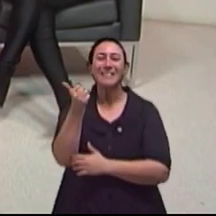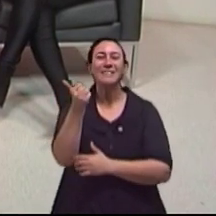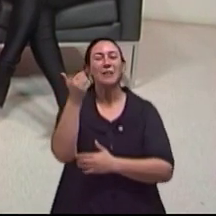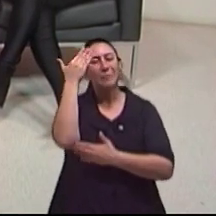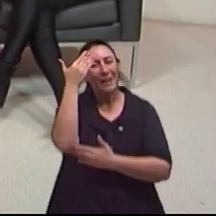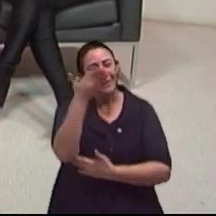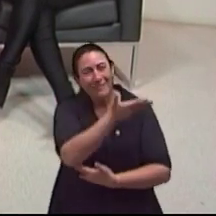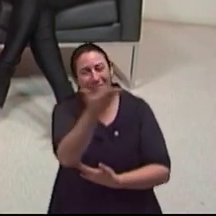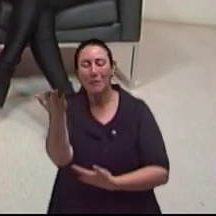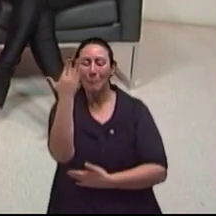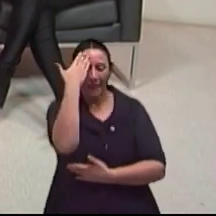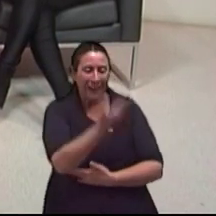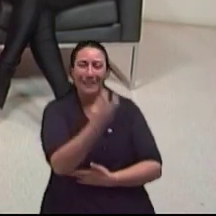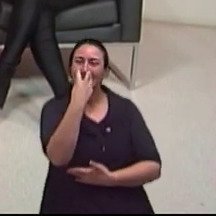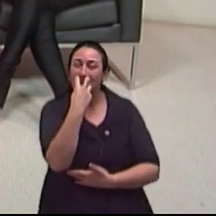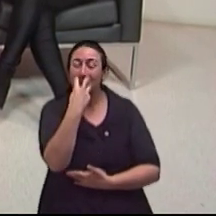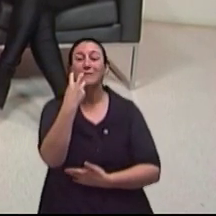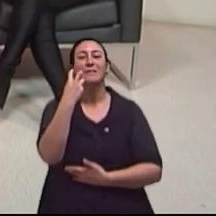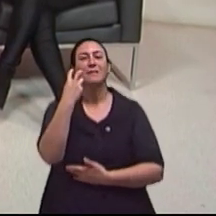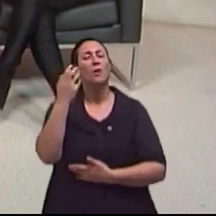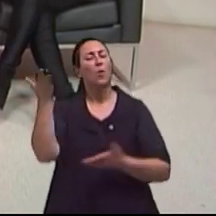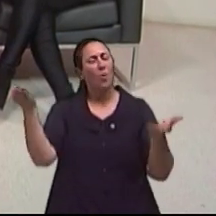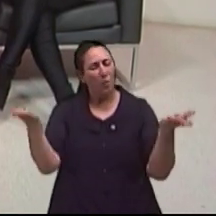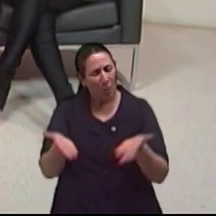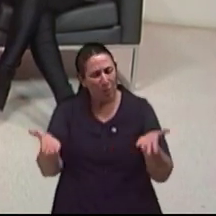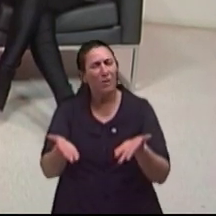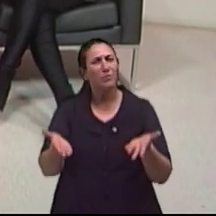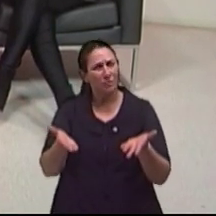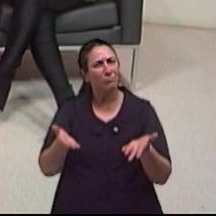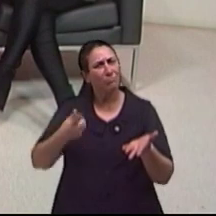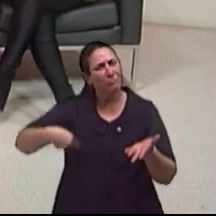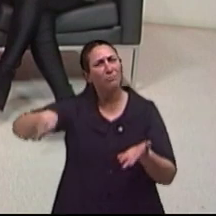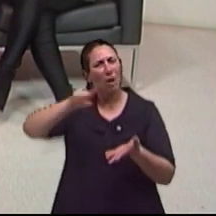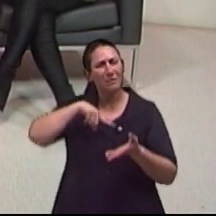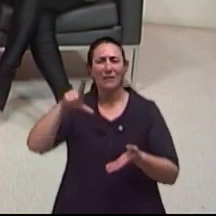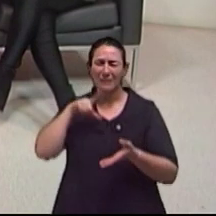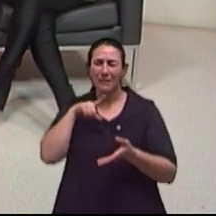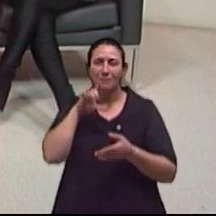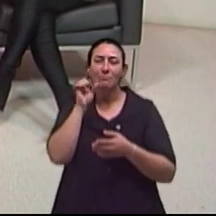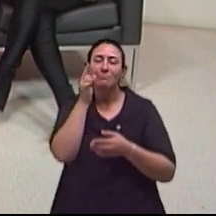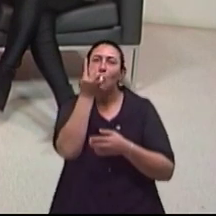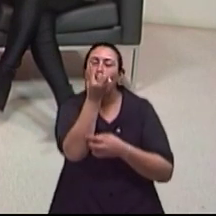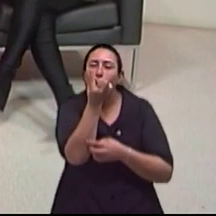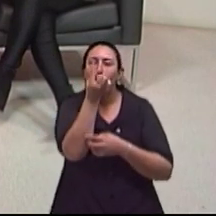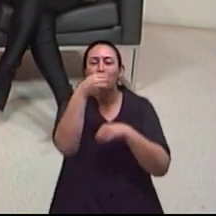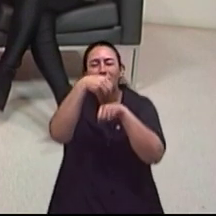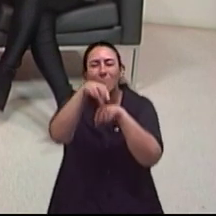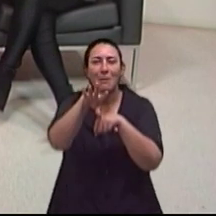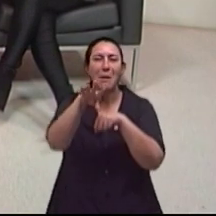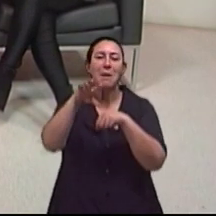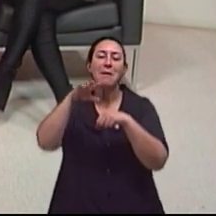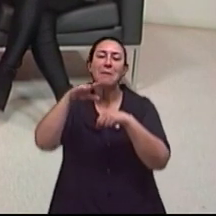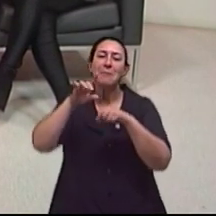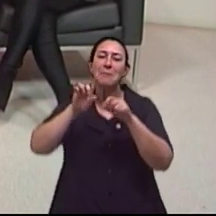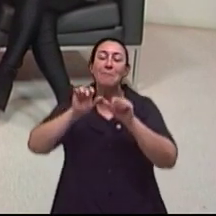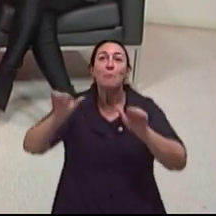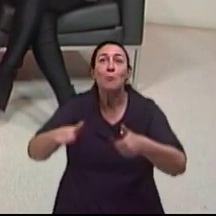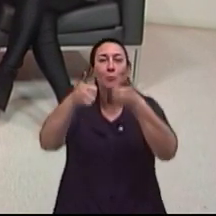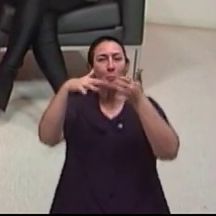obrigada, Cris. A gente sabe que hoje a gente contribuiu com uma sementinha por um mundo melhor. Assim é que somos felizes.